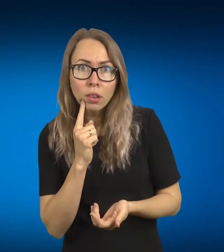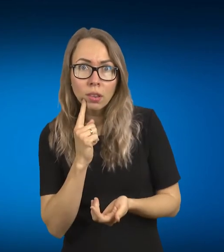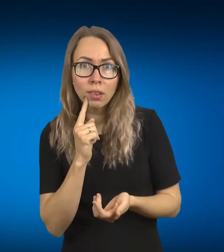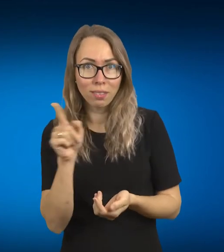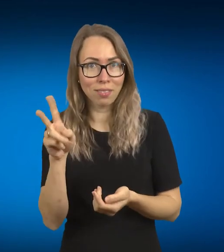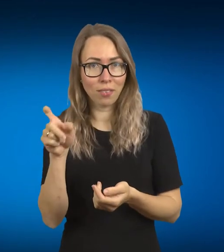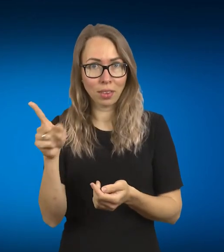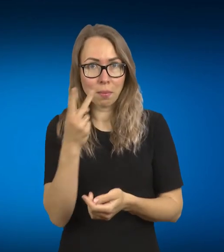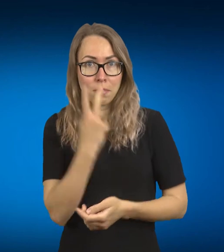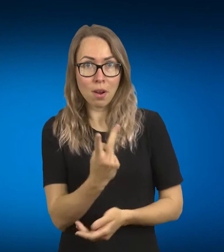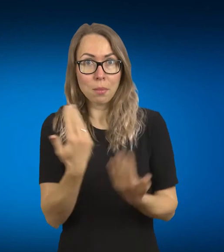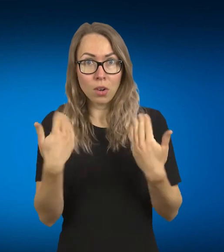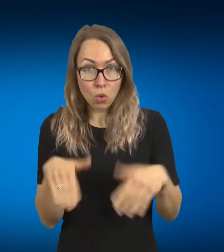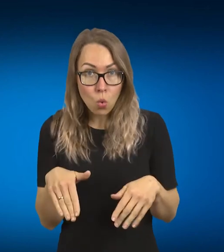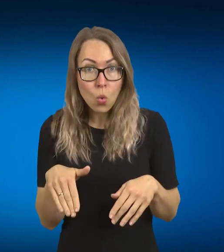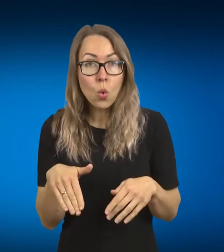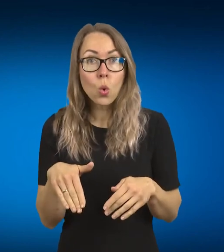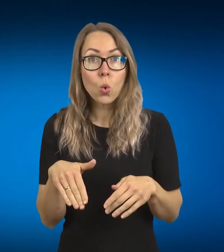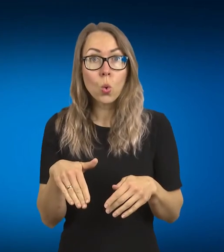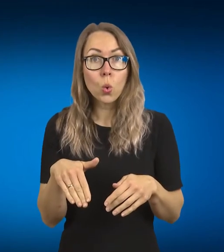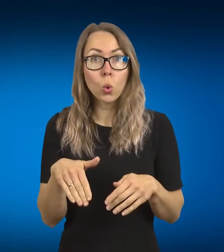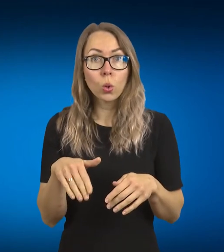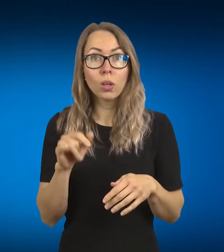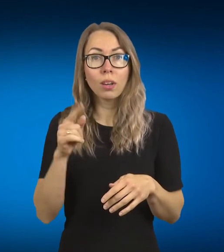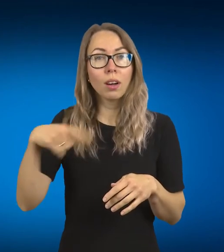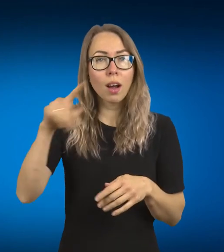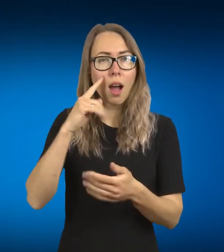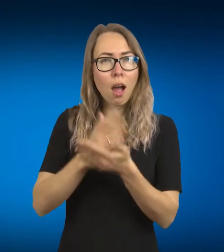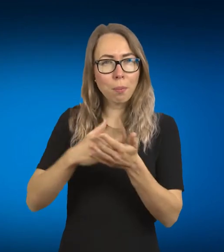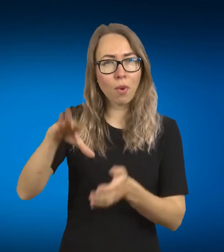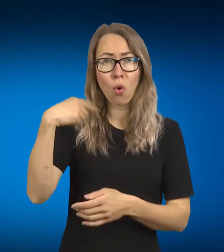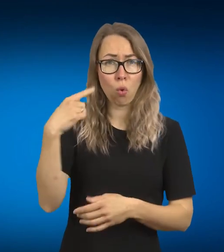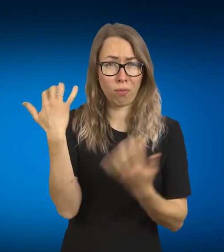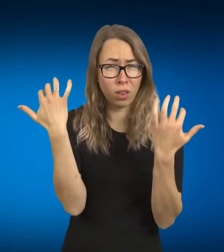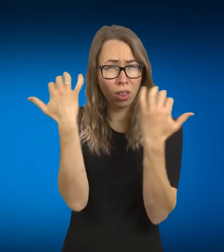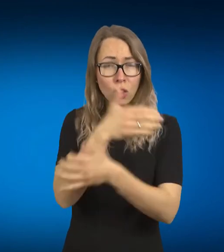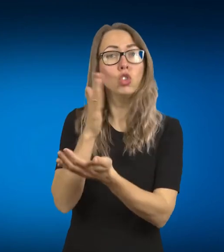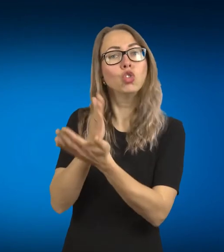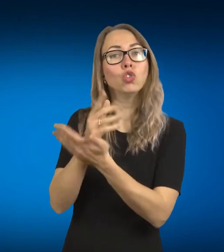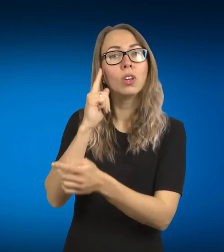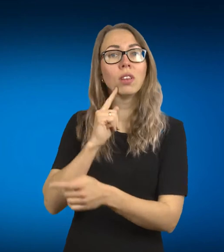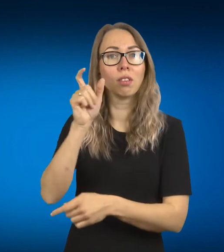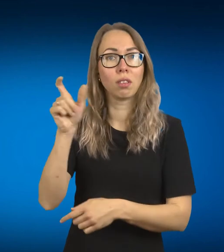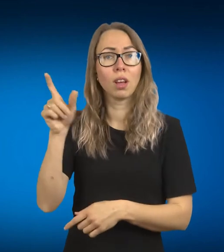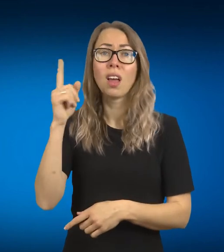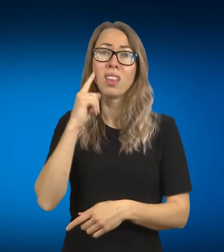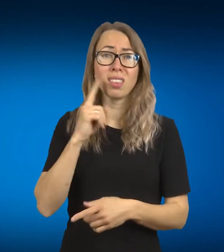ir kurių dažnas mūsų nematom ir negirdim, nes jie lygiai taip pat švenčiai, jie lygiai taip pat